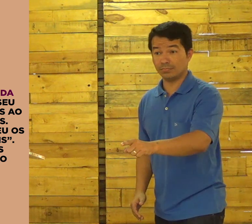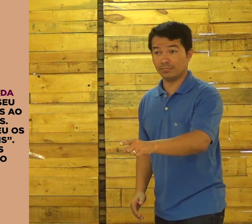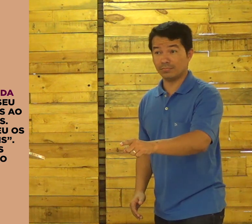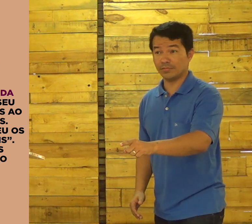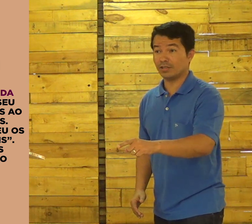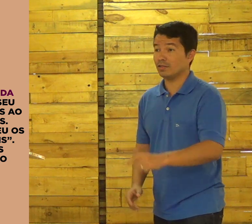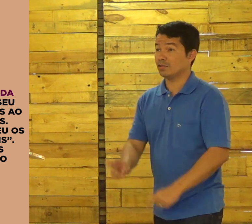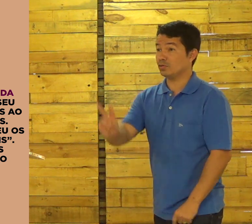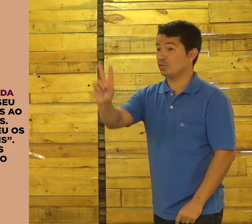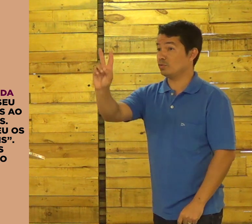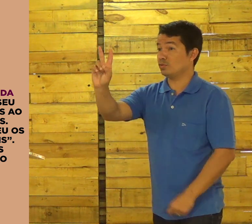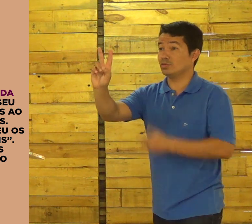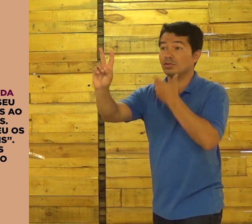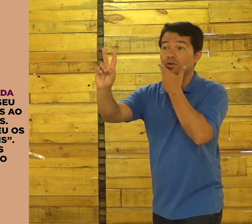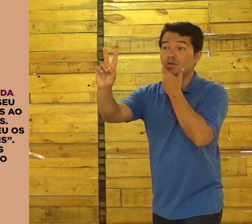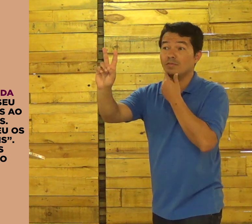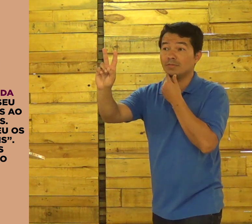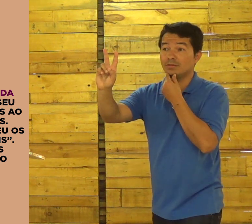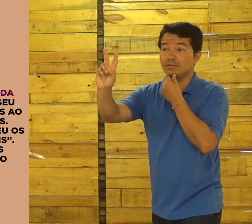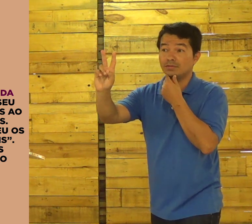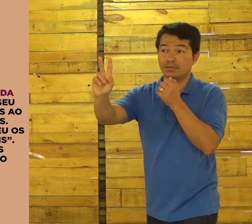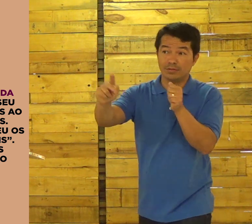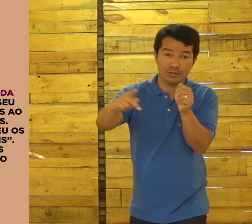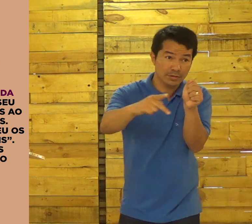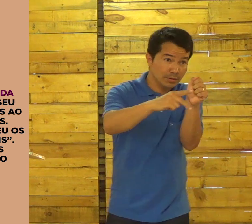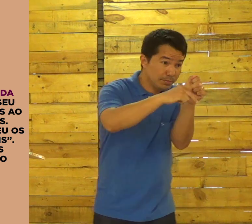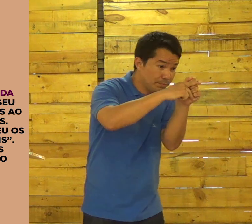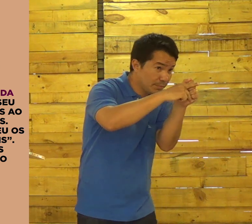caminhando. E ele vê dois homens.